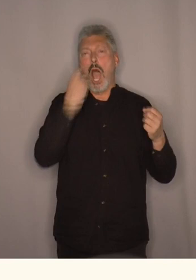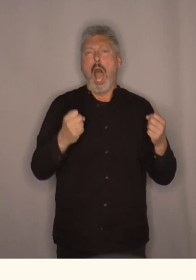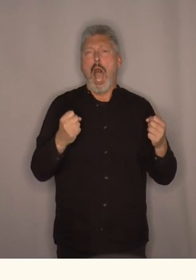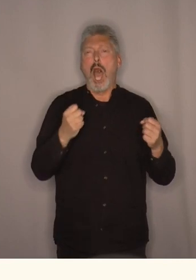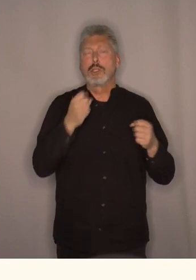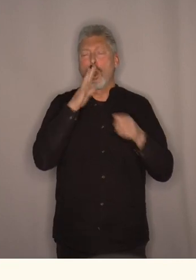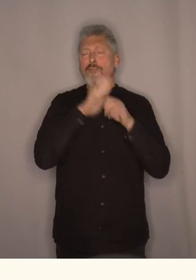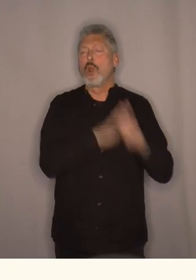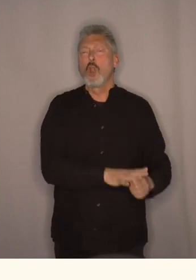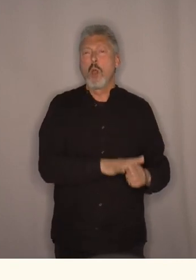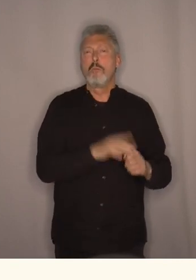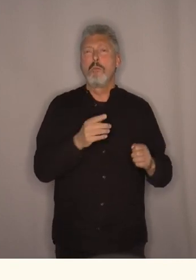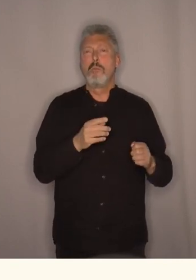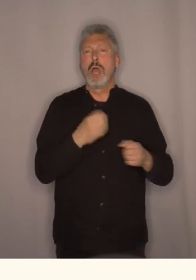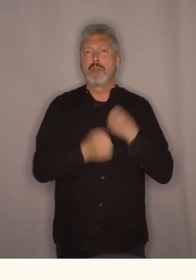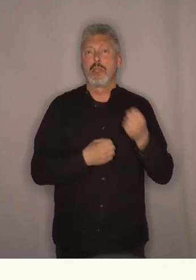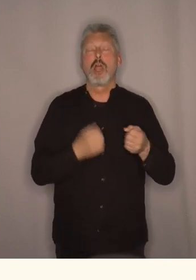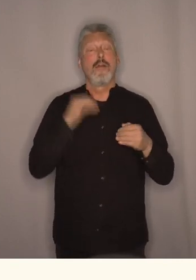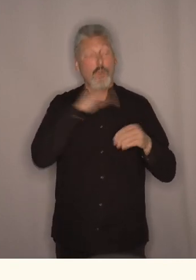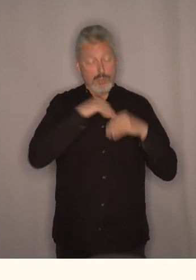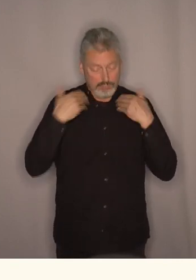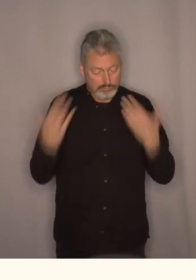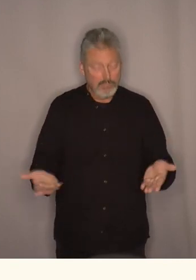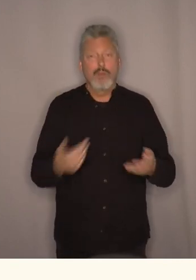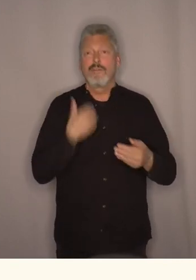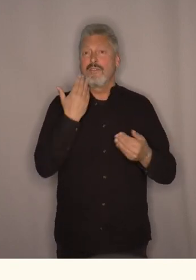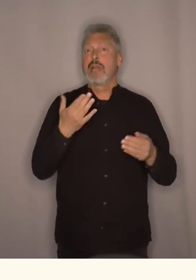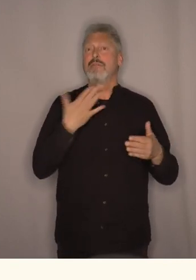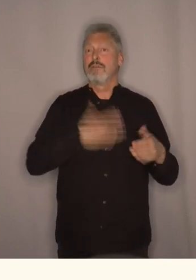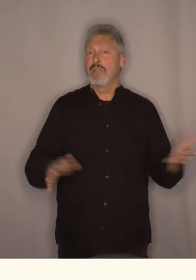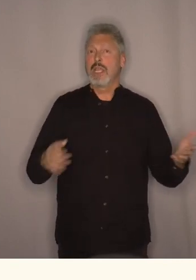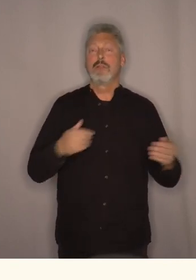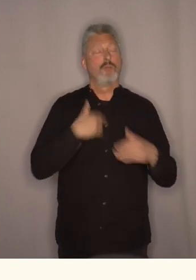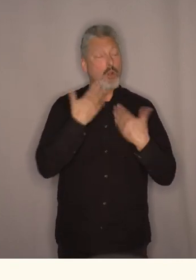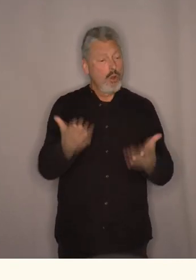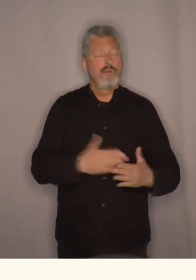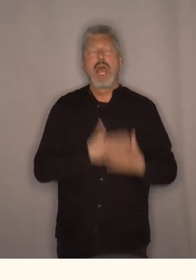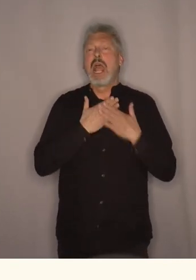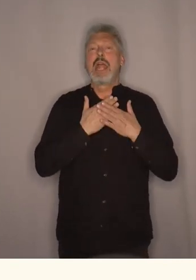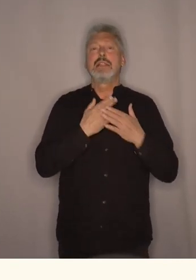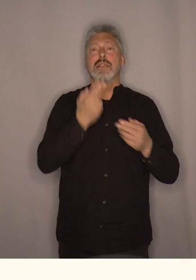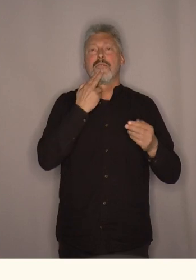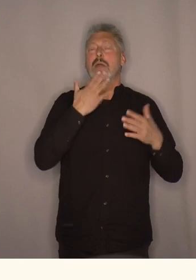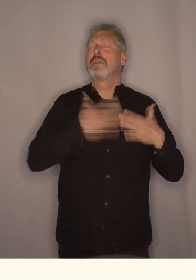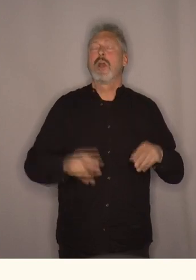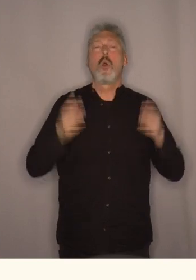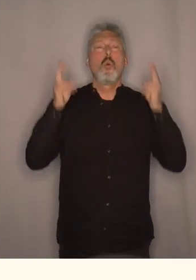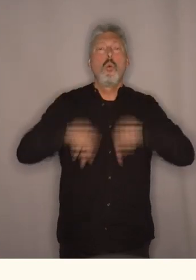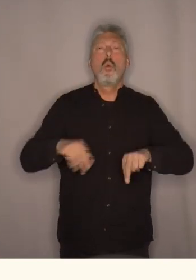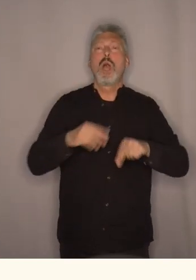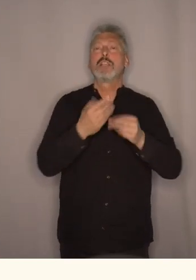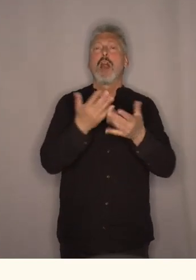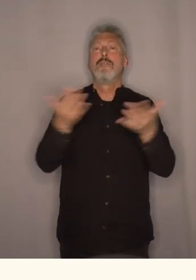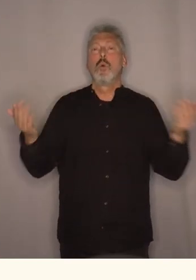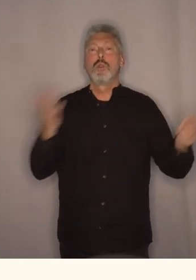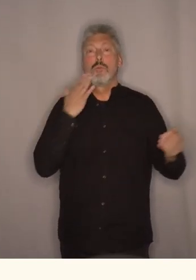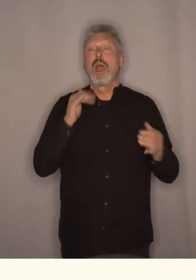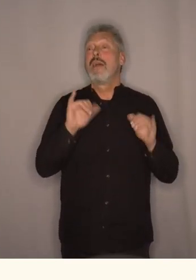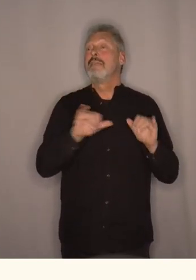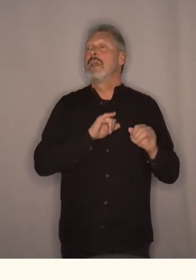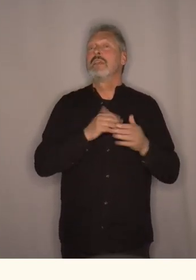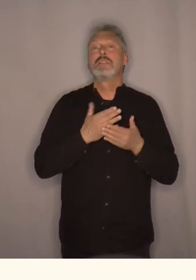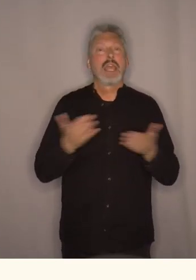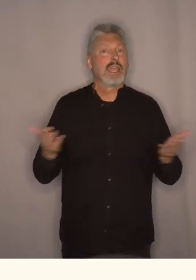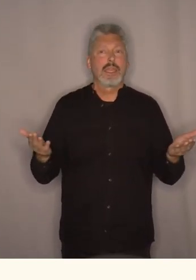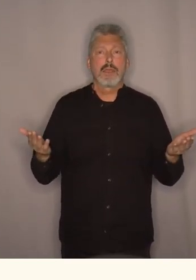folk skal få lov til å være den de er og de skal få lov å elske den de vil uansett hvor de bor hvis ikke er så kan vi ikke lenger